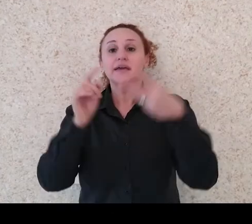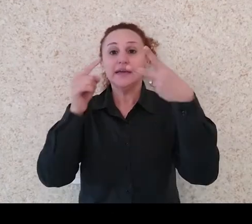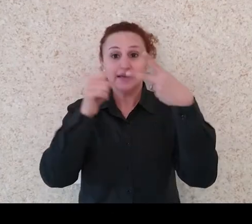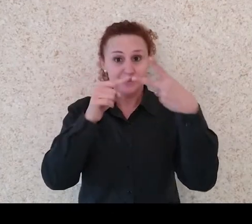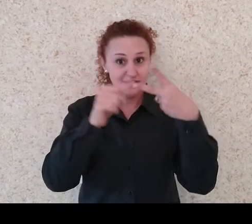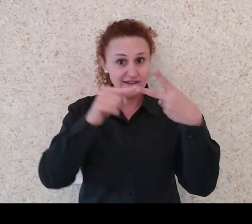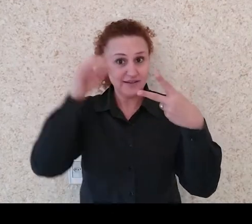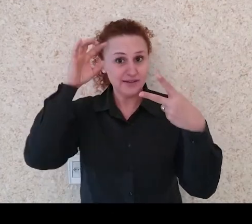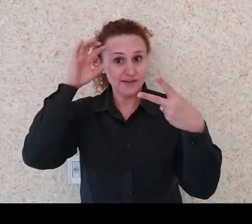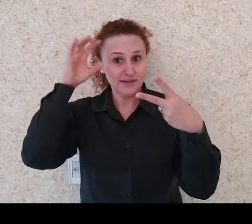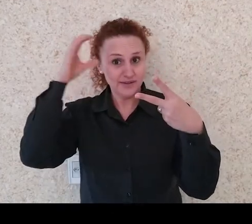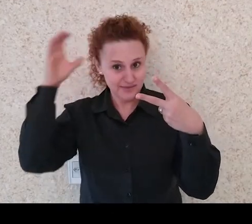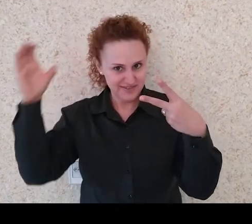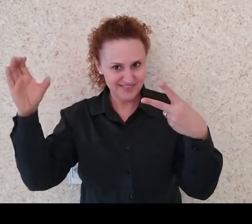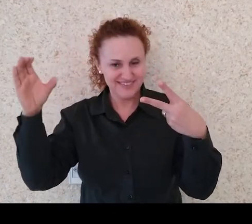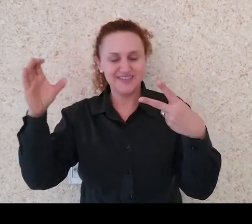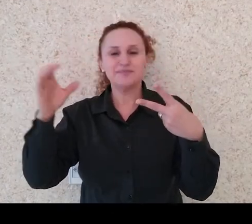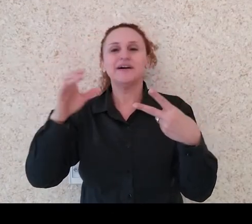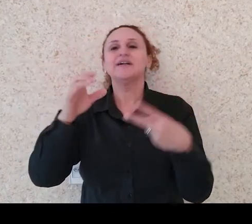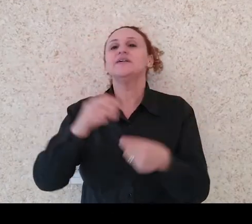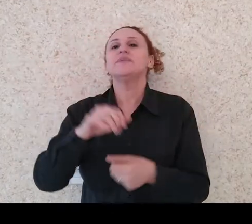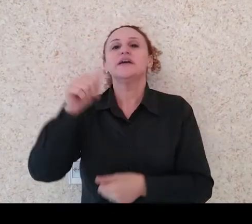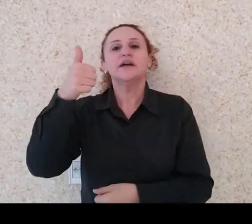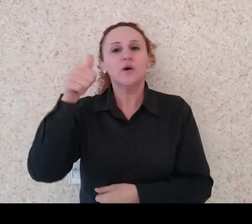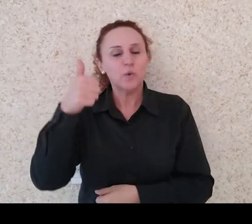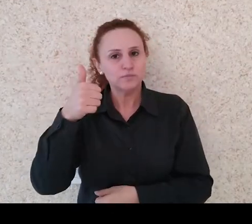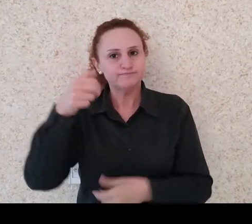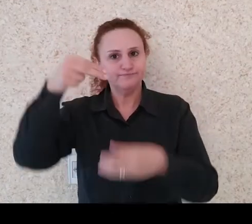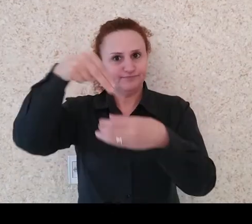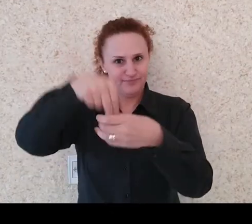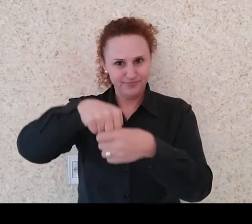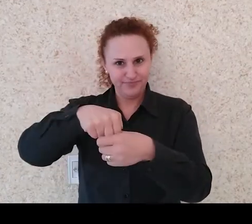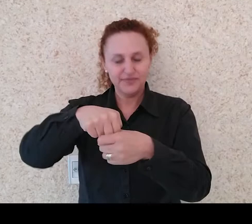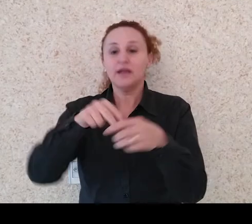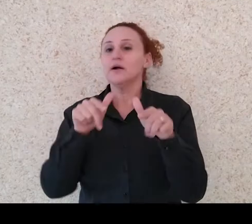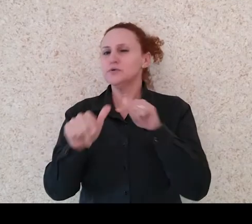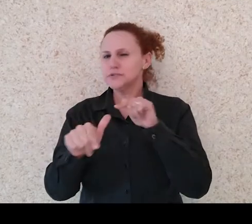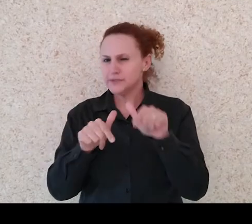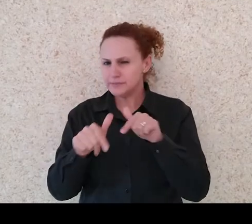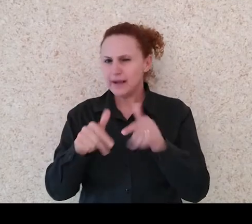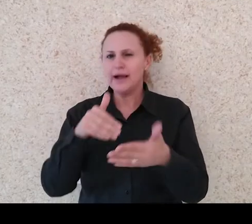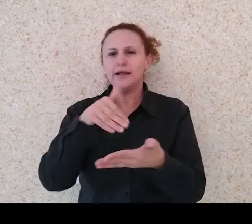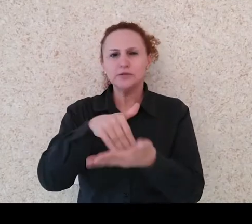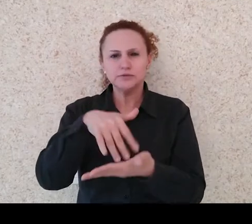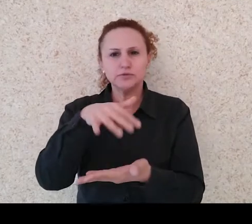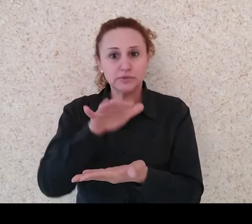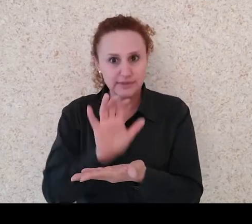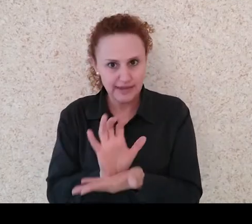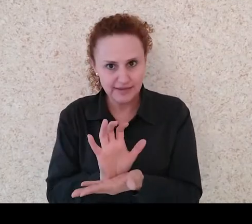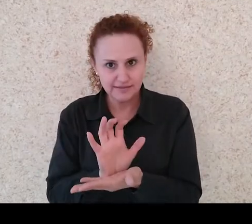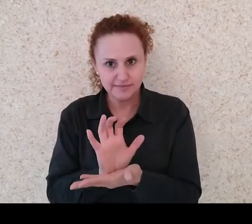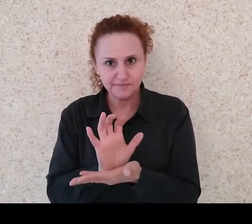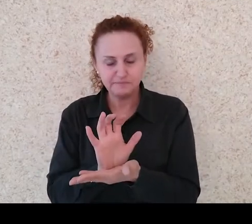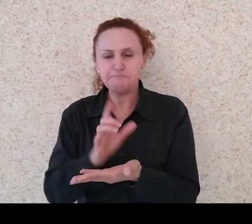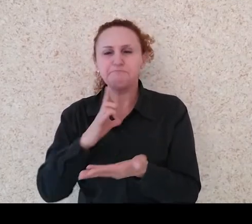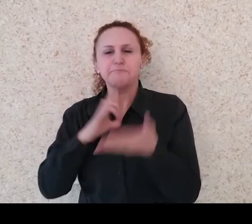11 núcleos de educação. O trabalho do CAS é focado em cinco